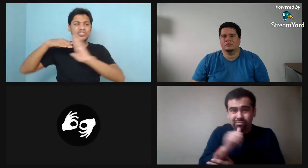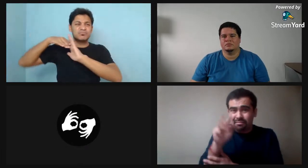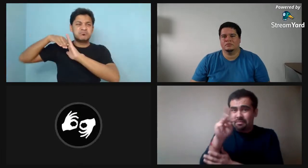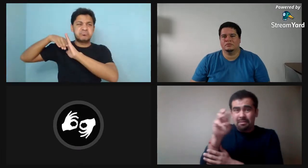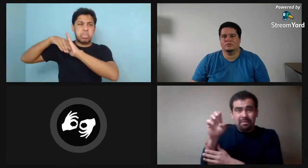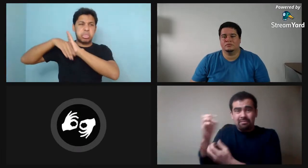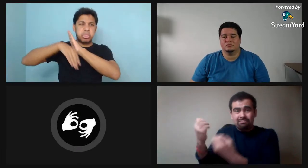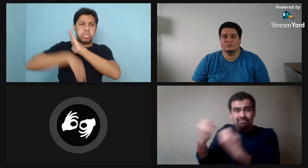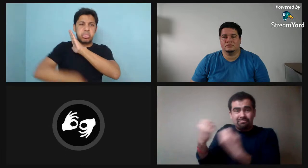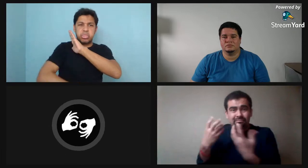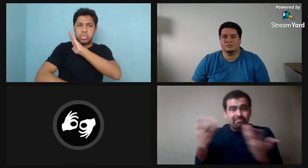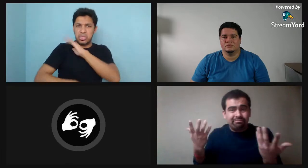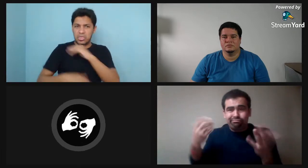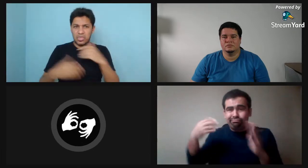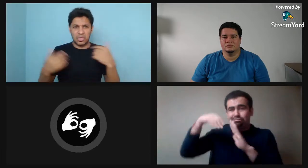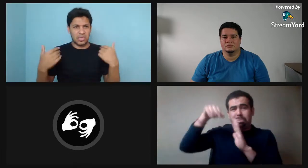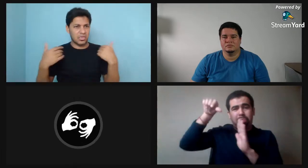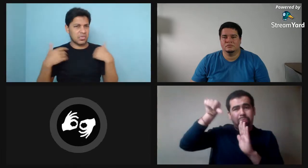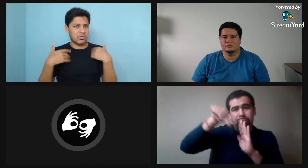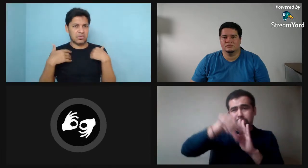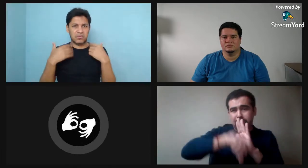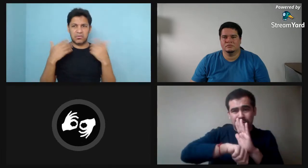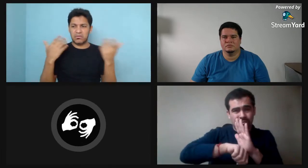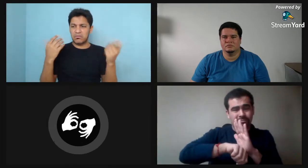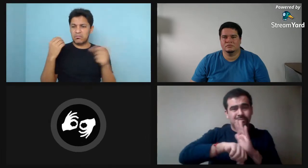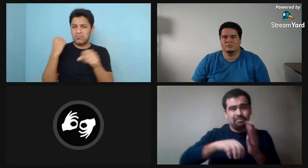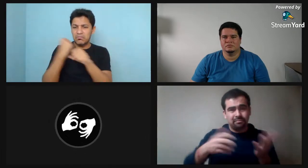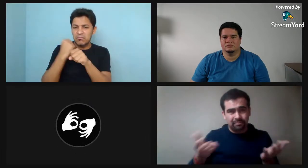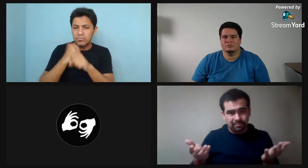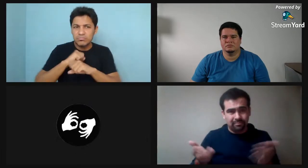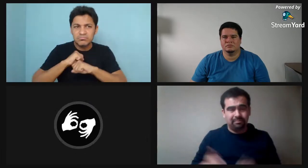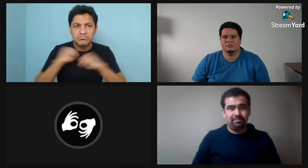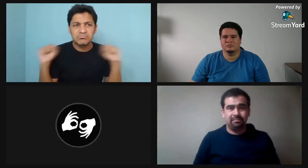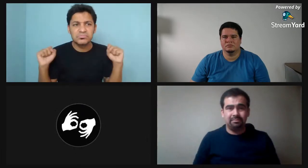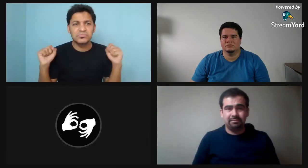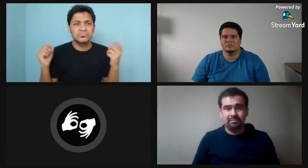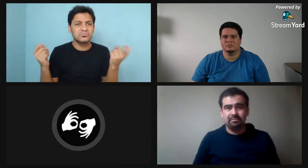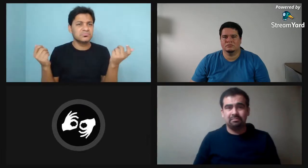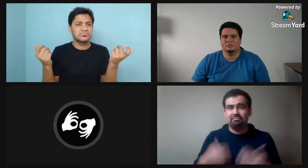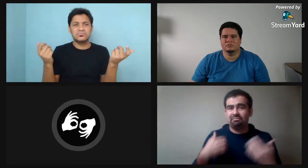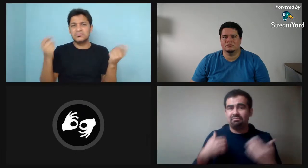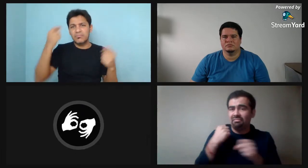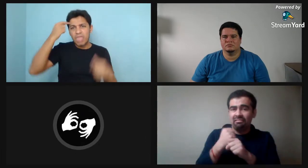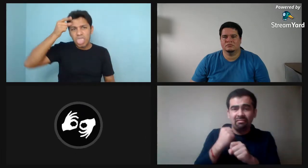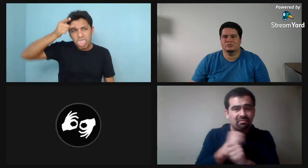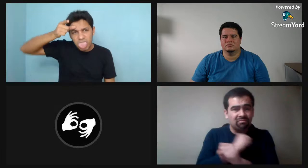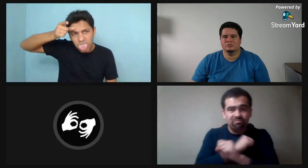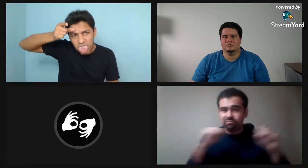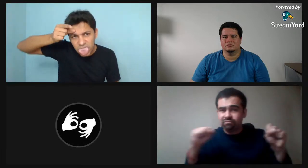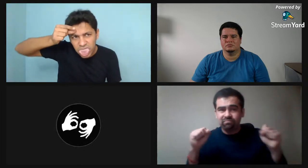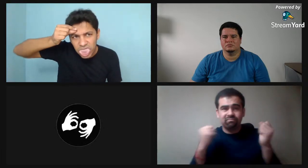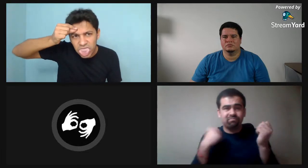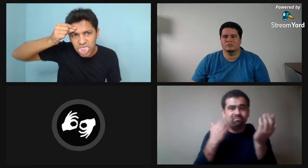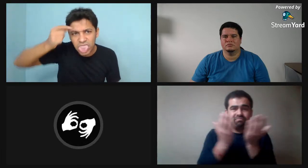Porque, por ejemplo, si no hubiese tenido el apoyo de mi familia, hoy día no sería lo que soy.